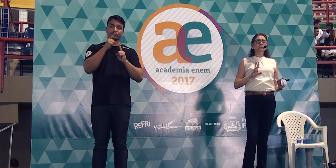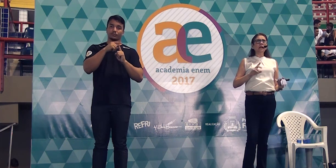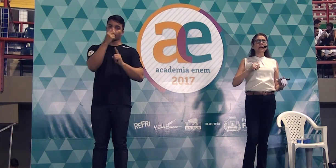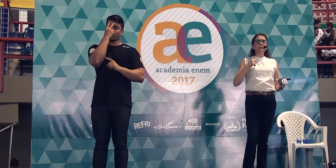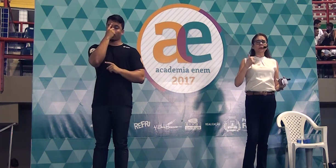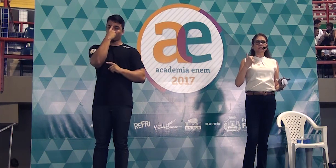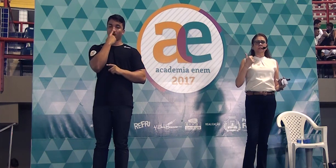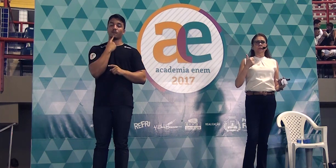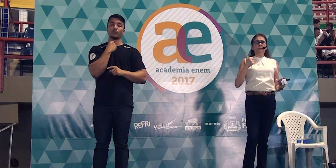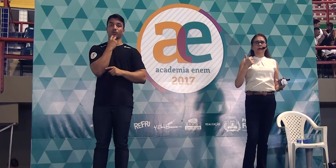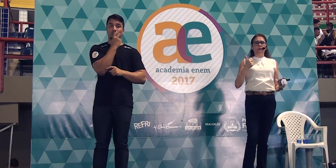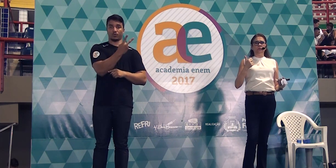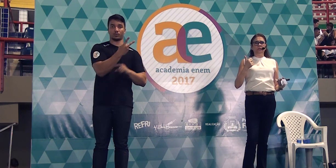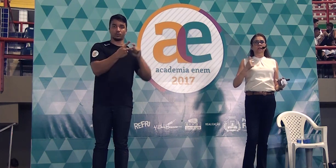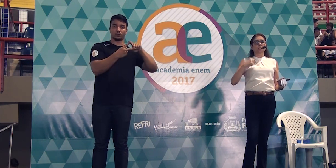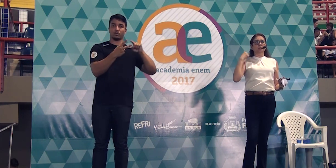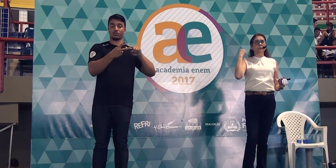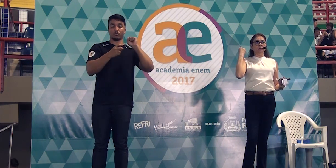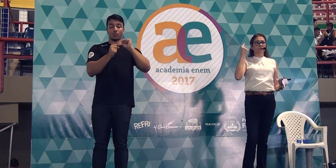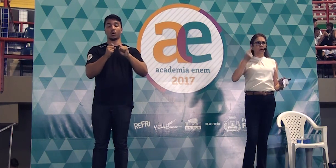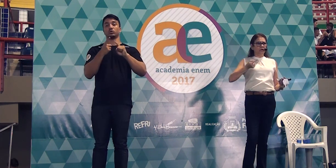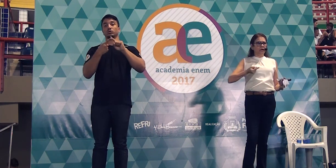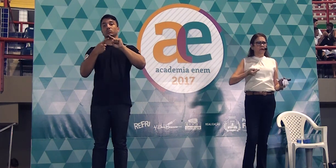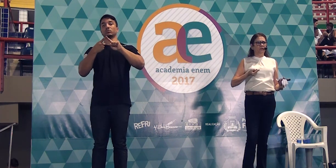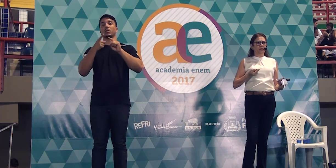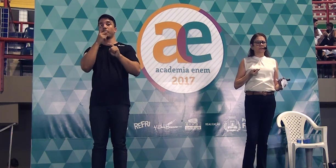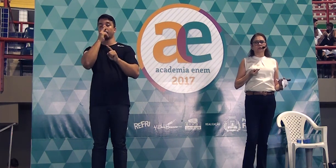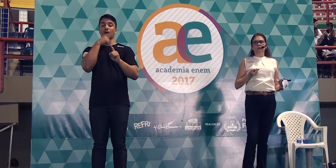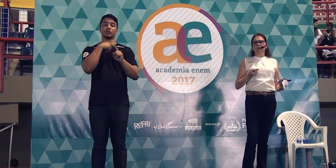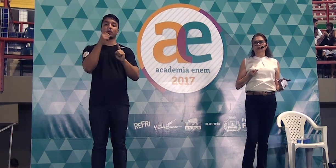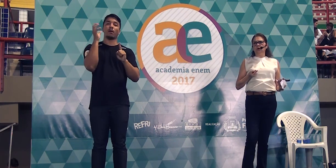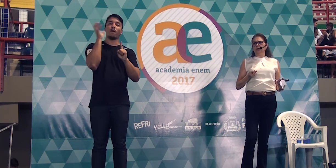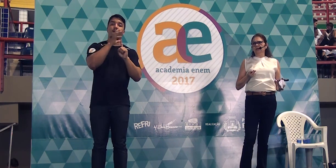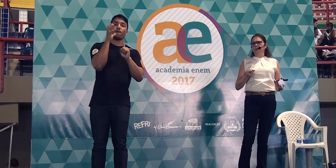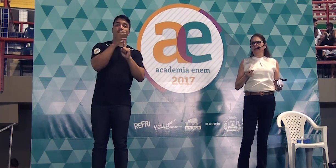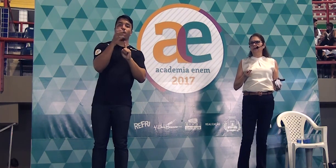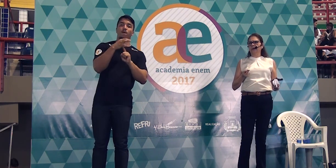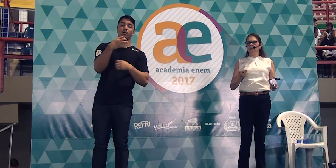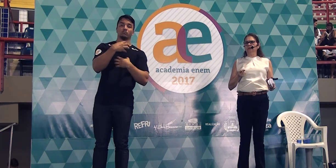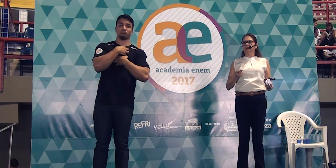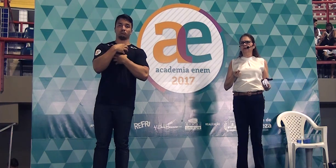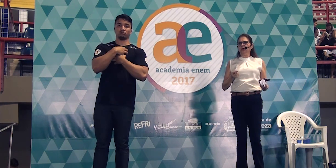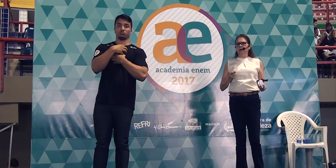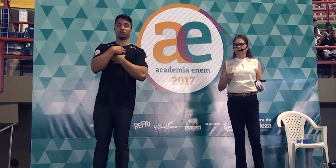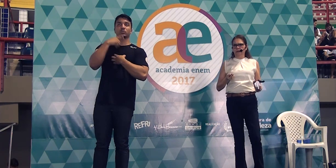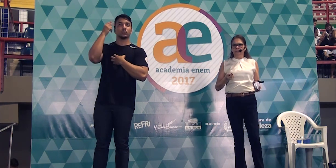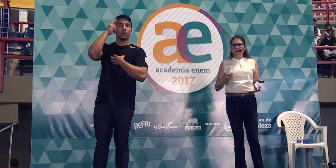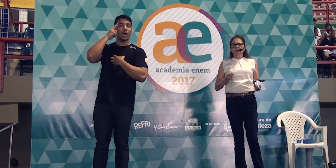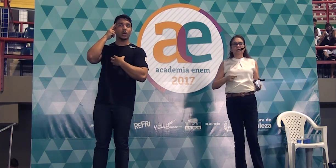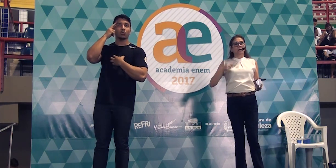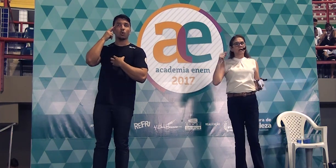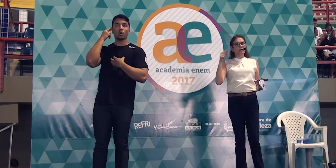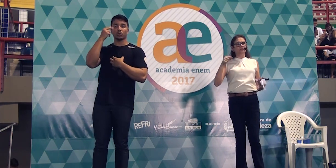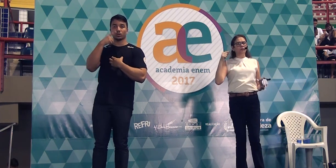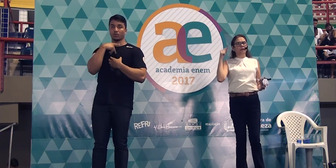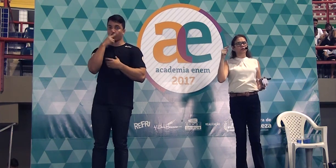perfis. Ela pode ser uma pergunta que provoque a reflexão do leitor, que é chamada pergunta retórica,